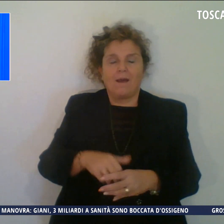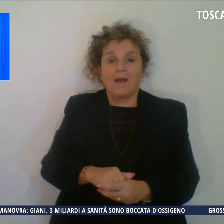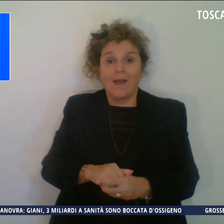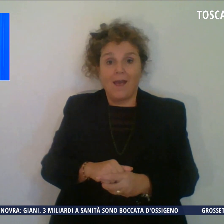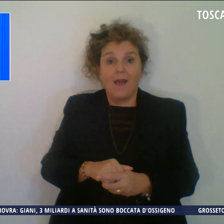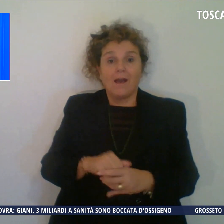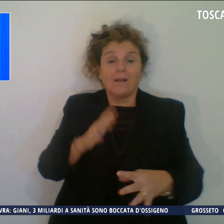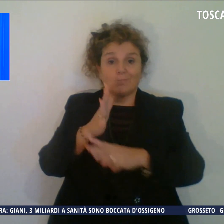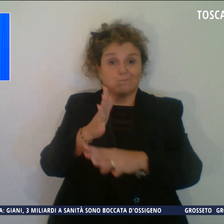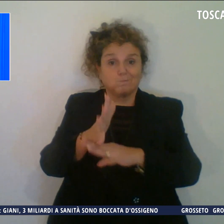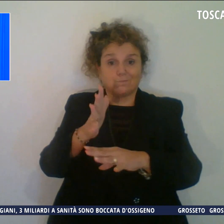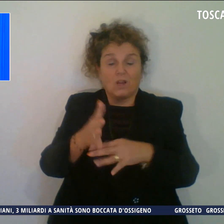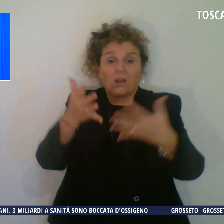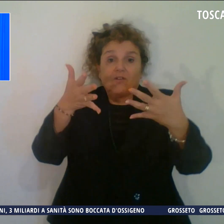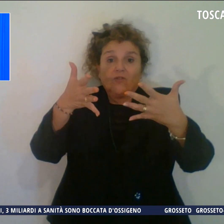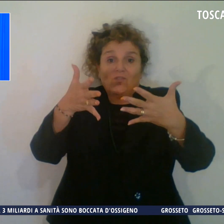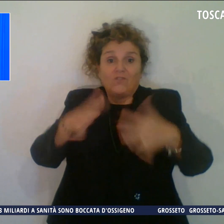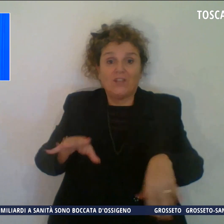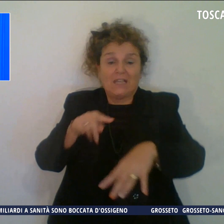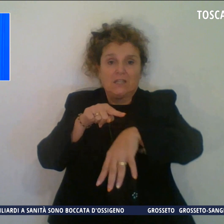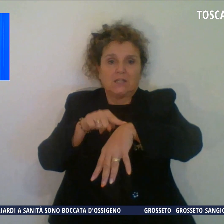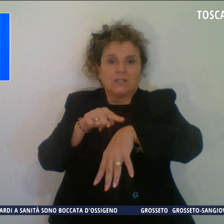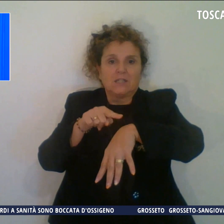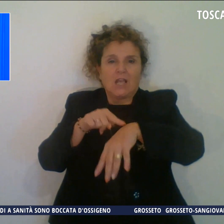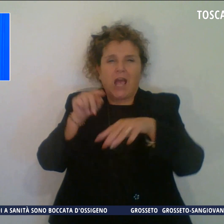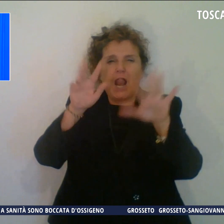si sono concluse intorno alle 21.00.